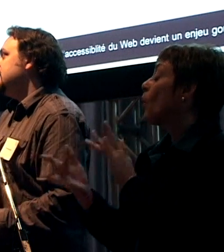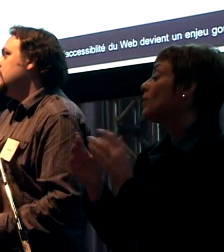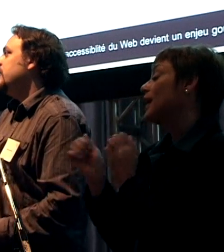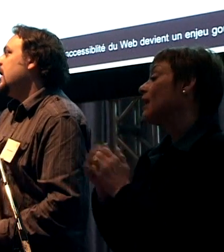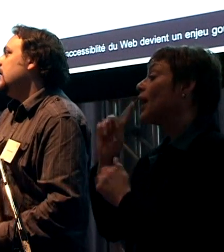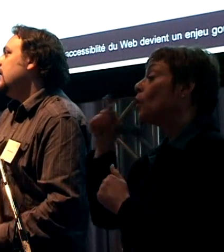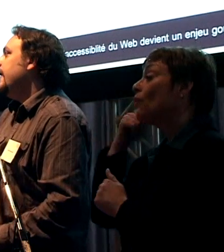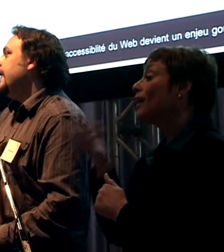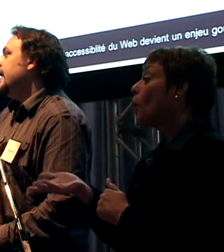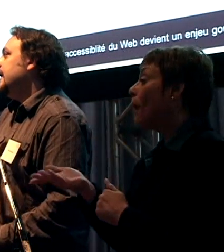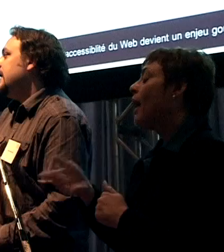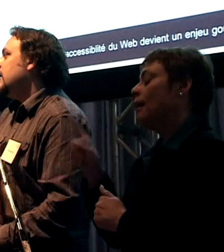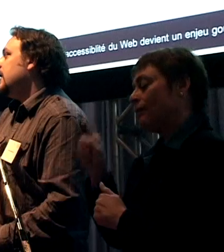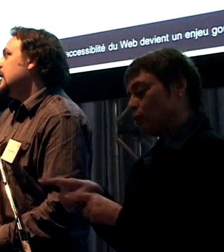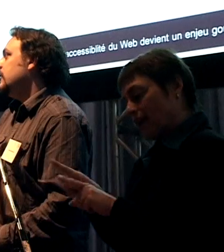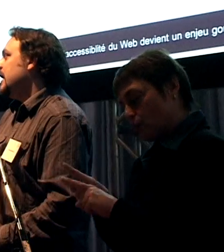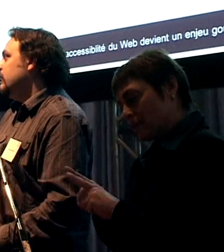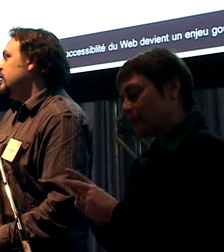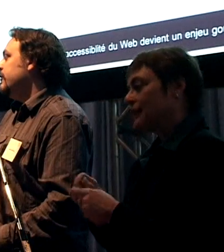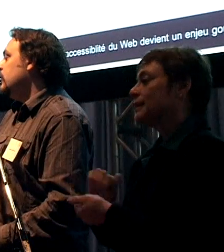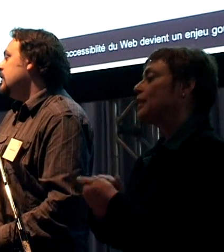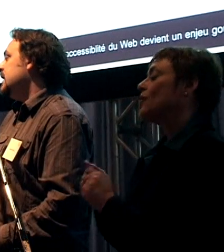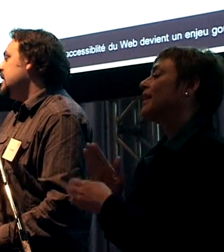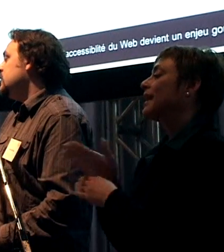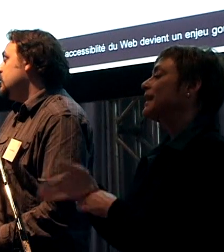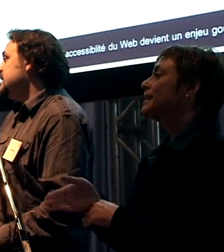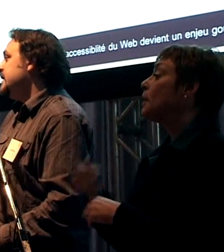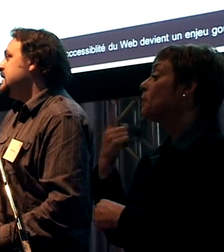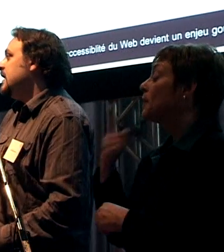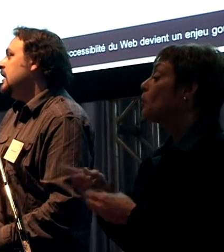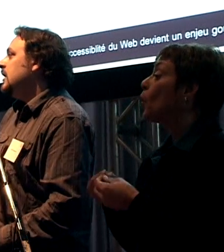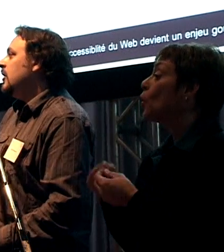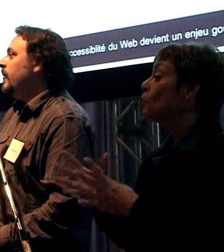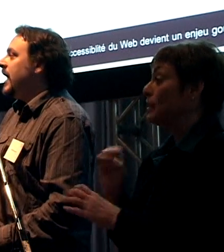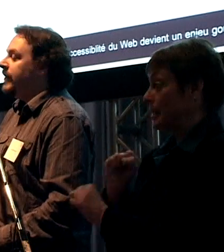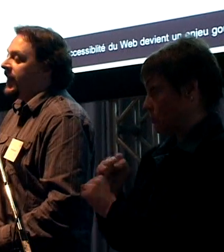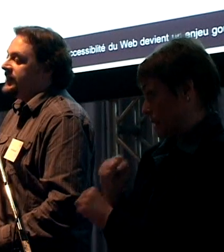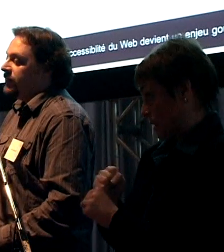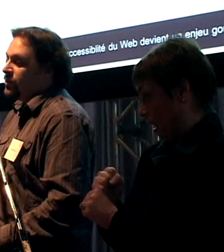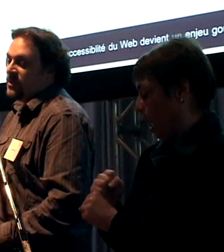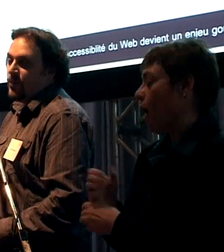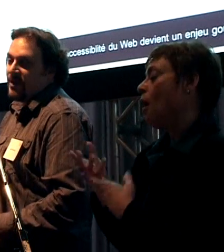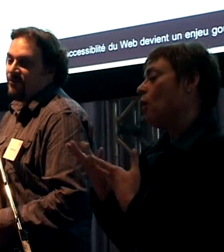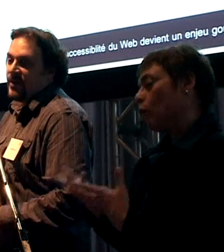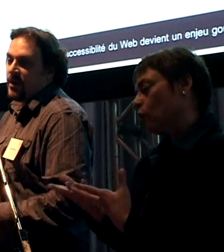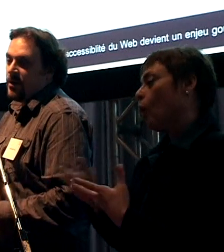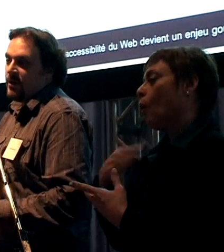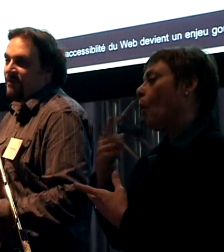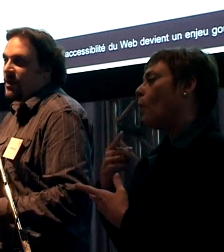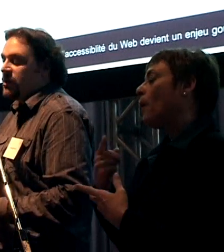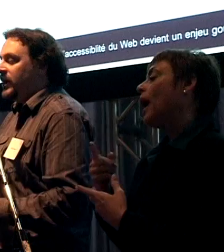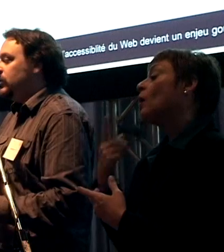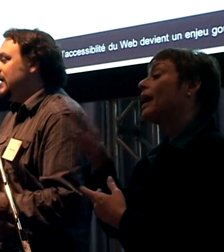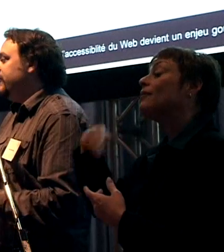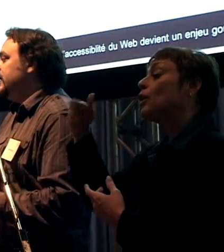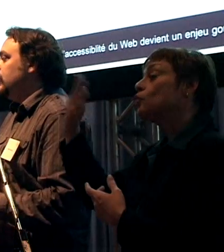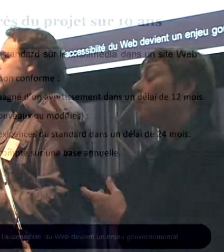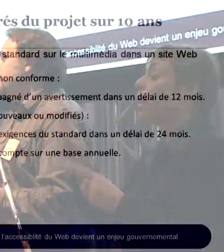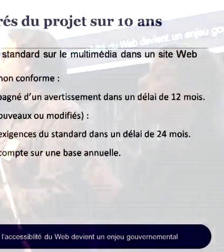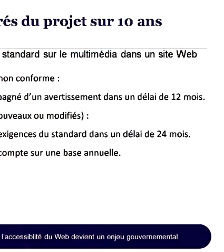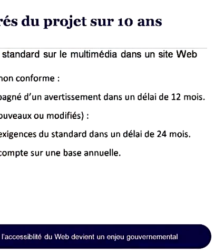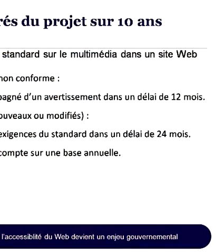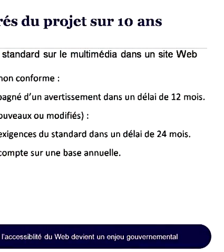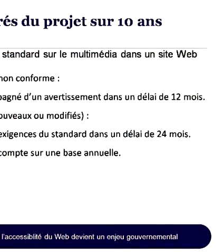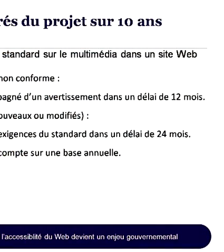par le biais de ces documents-là. Et quand on arrive au niveau du multimédia, là on parle, par exemple, de tout ce qui pourrait être fait éventuellement, donc la